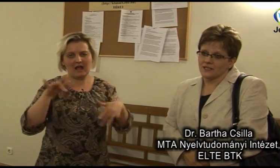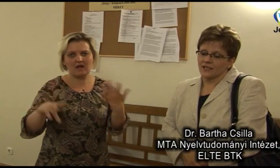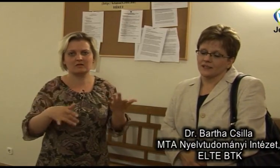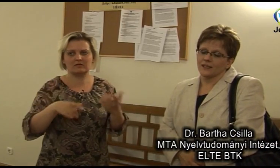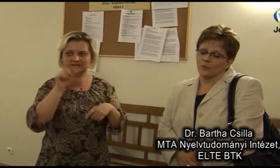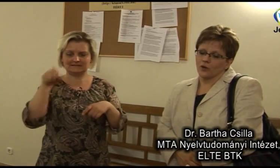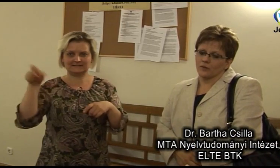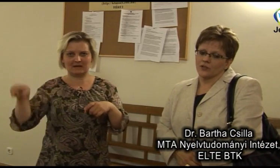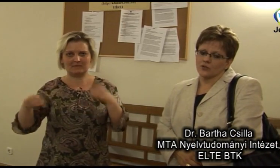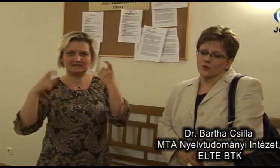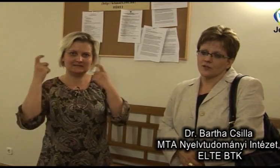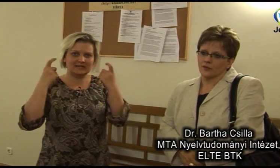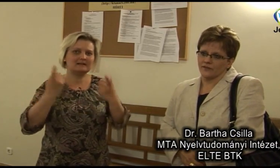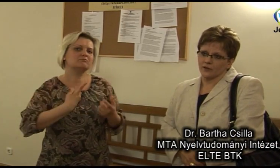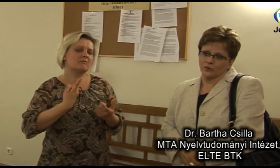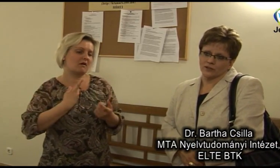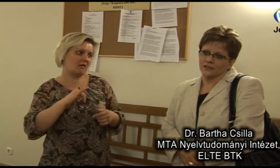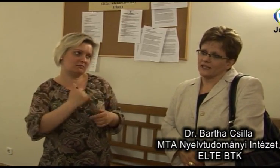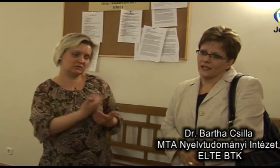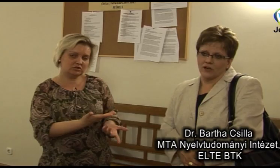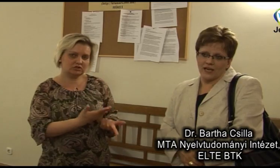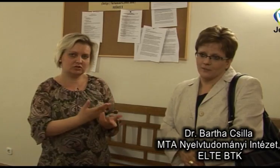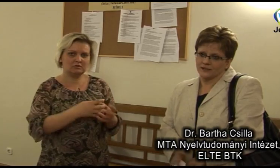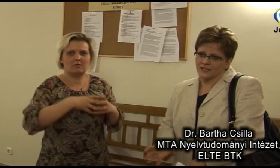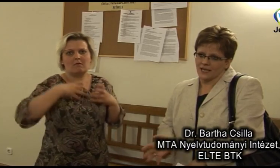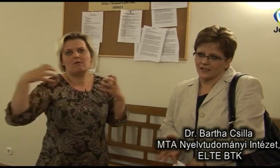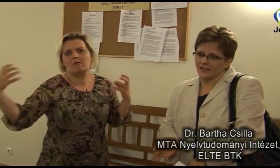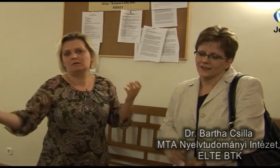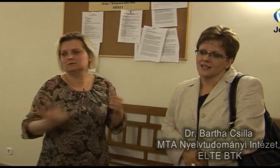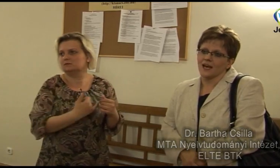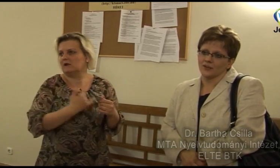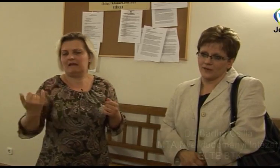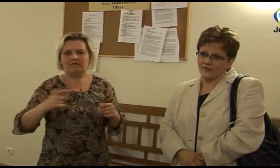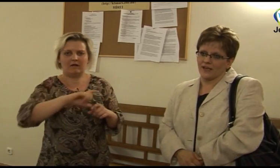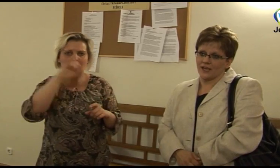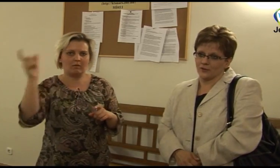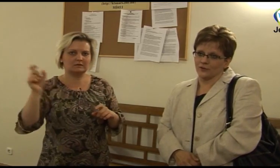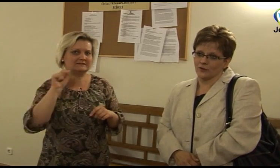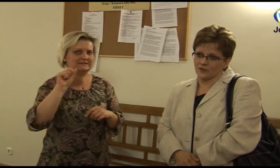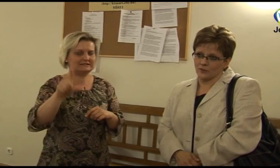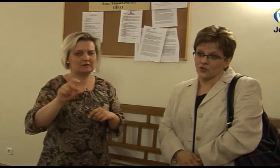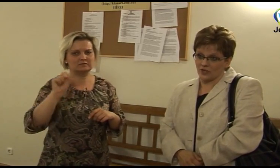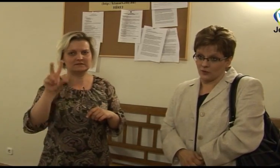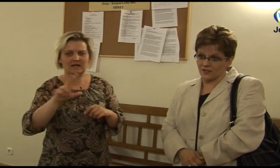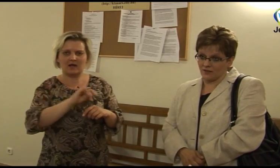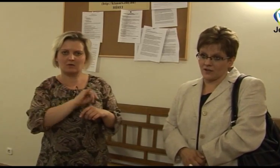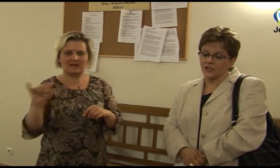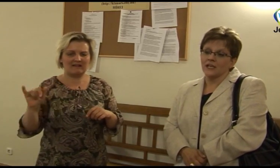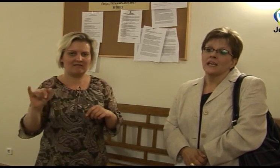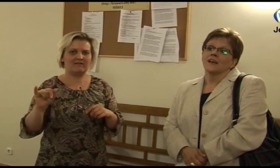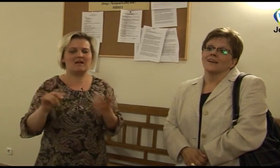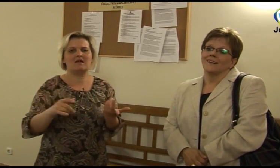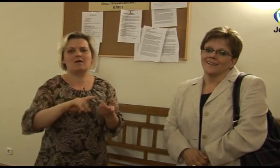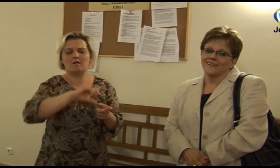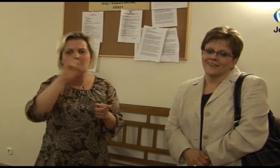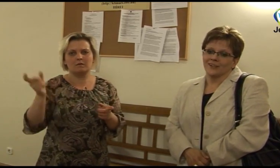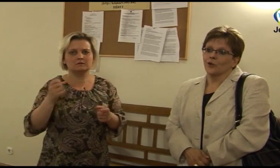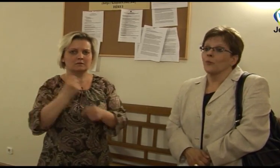szerint én magam is hosszú évek óta, tehát legalább 12-13 éve együtt dolgozom a sivasszal, lobby